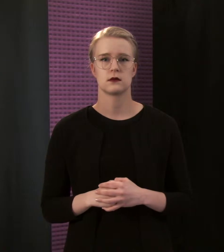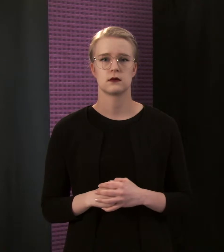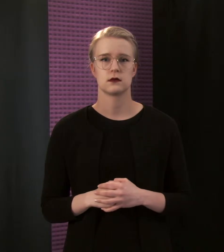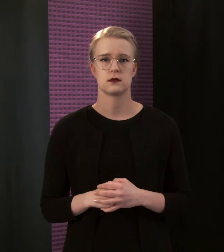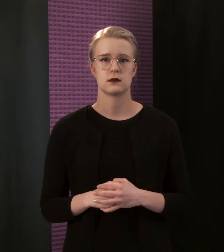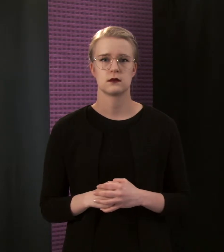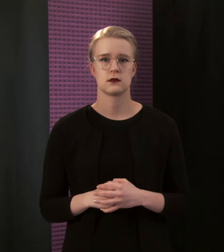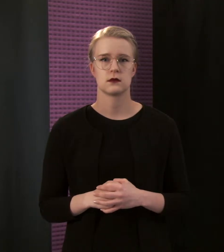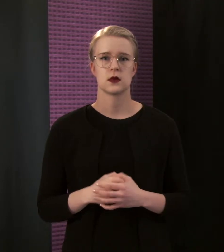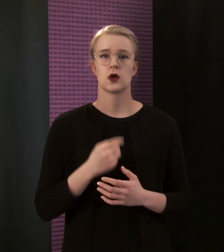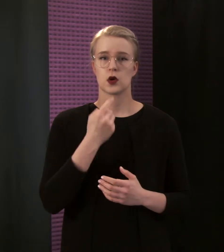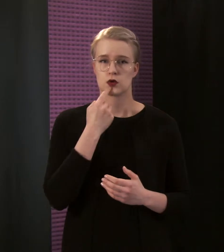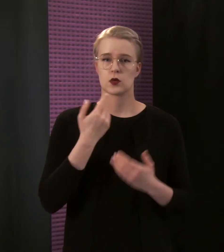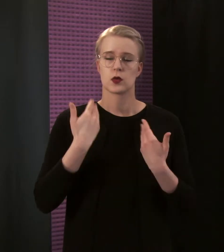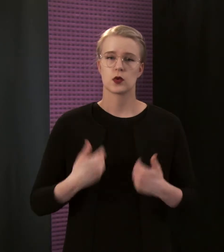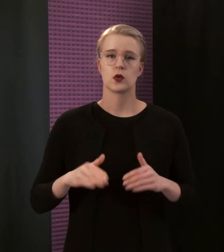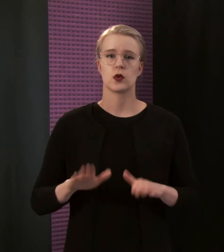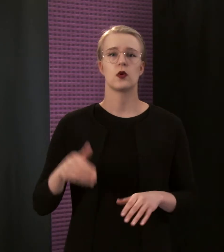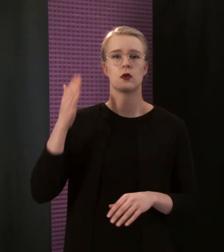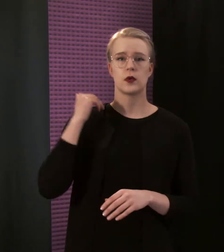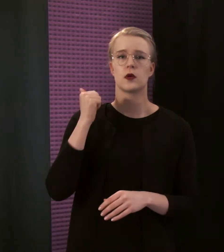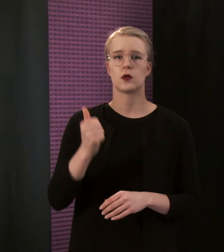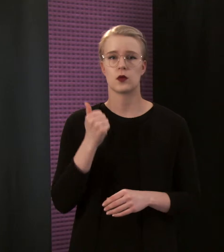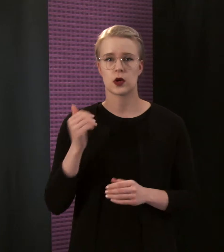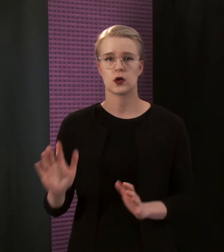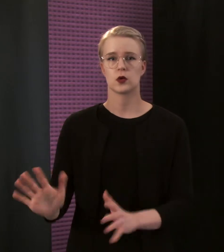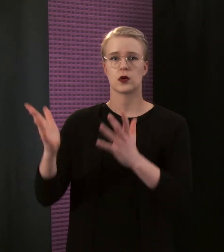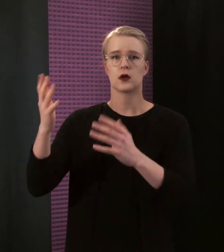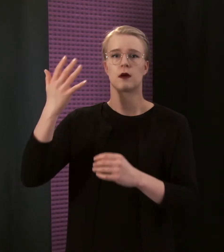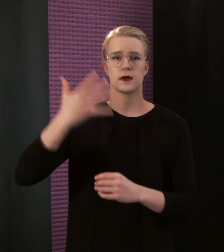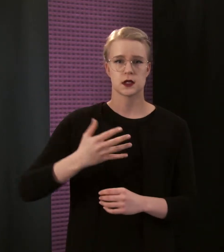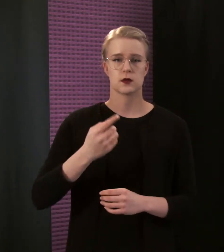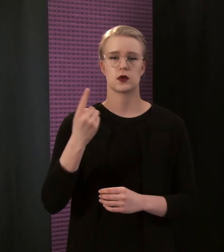Suomessa kuoli viime vuonna tulipaloissa 51 ihmistä.